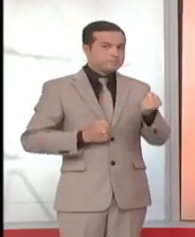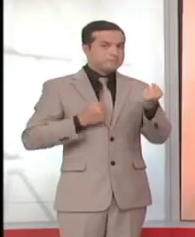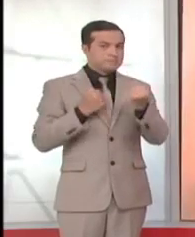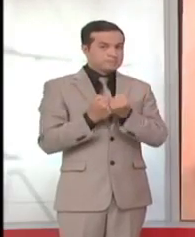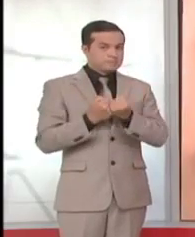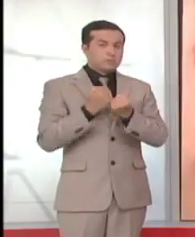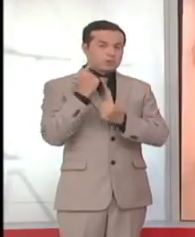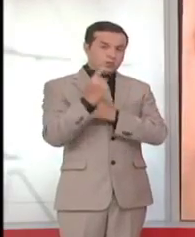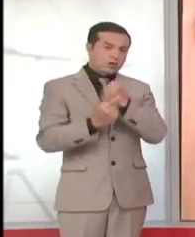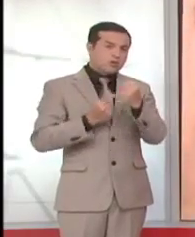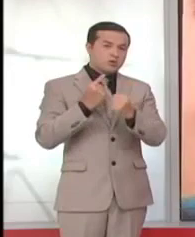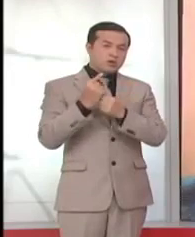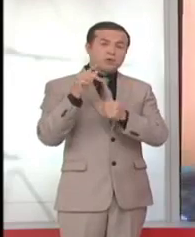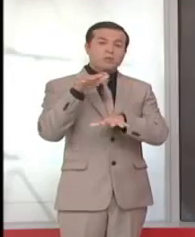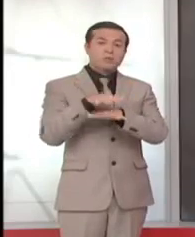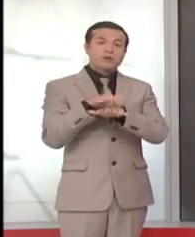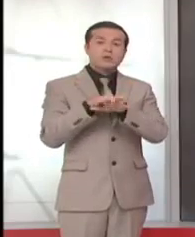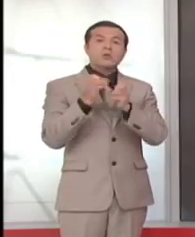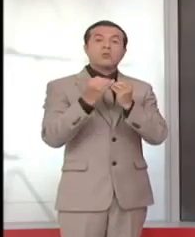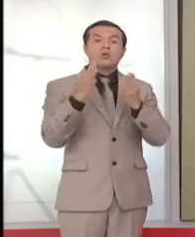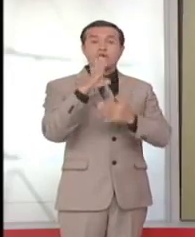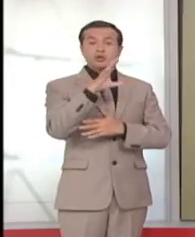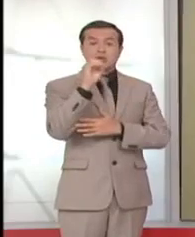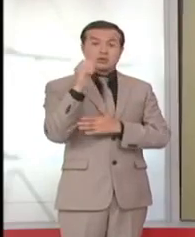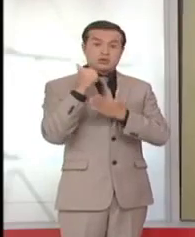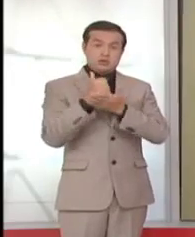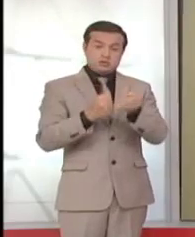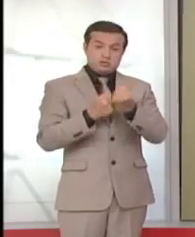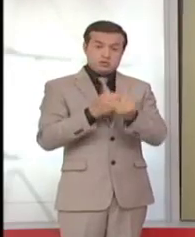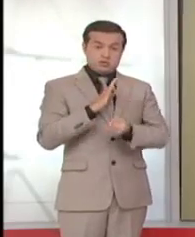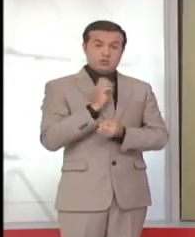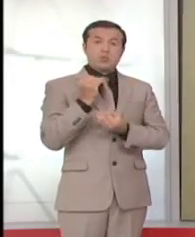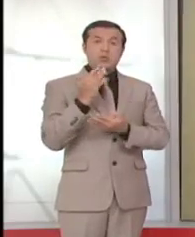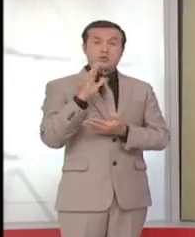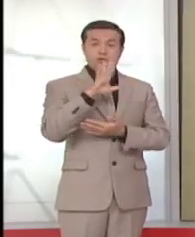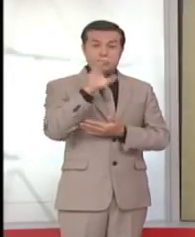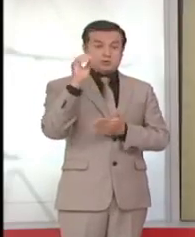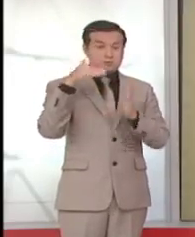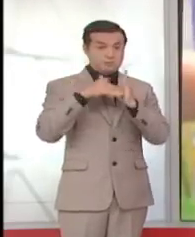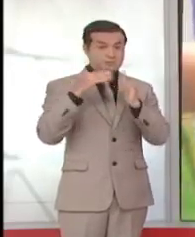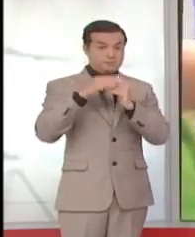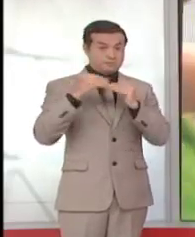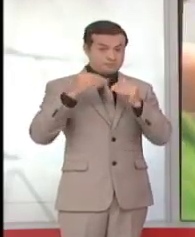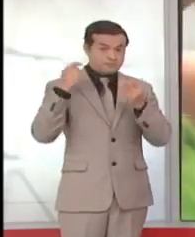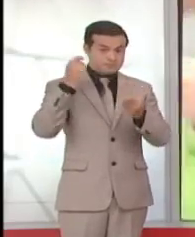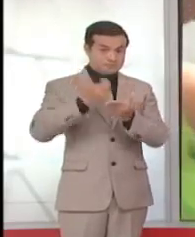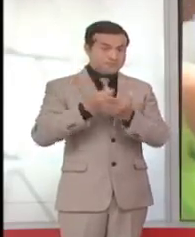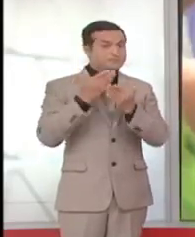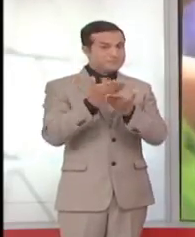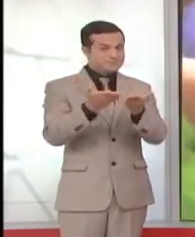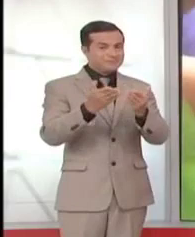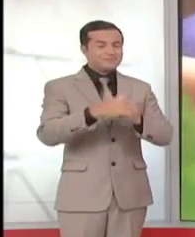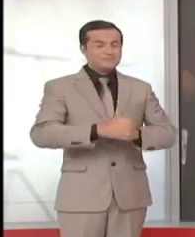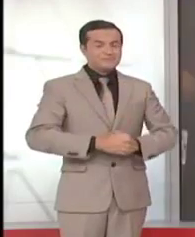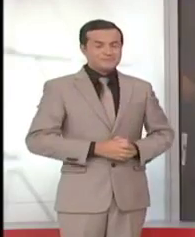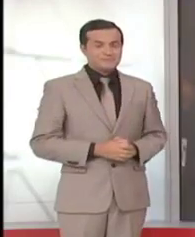año en Machalas se entregan 500 ayudas técnicas con un valor de medio millón de dólares. Maritza Castillo, Medios Públicos.